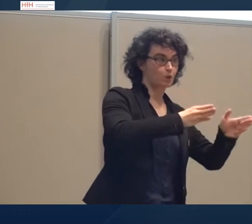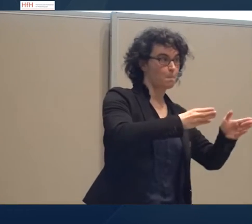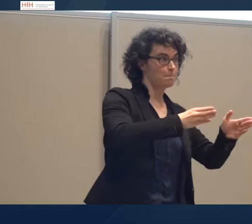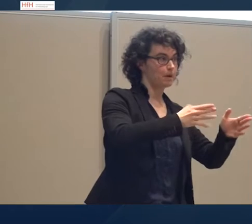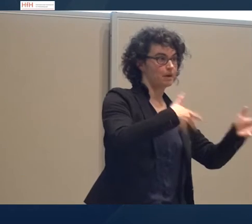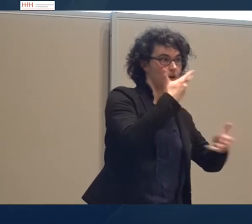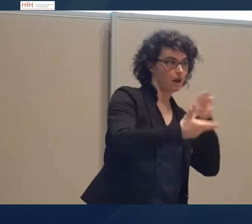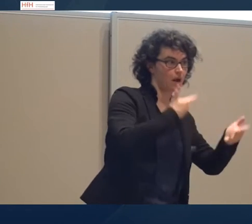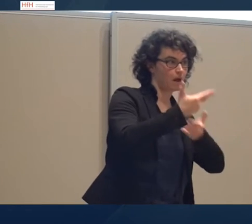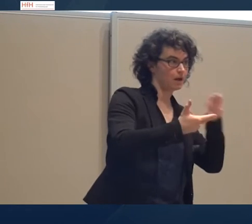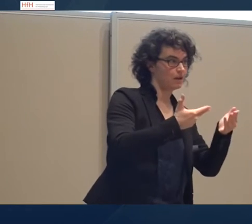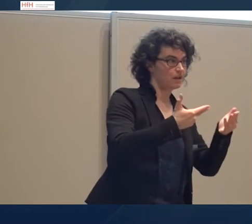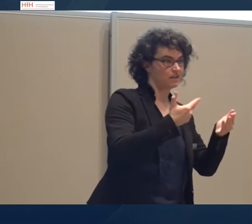ausdrücken.